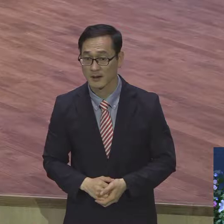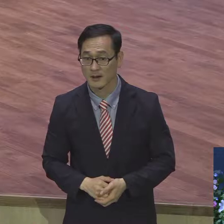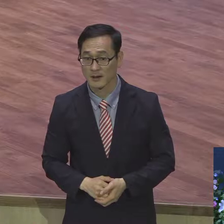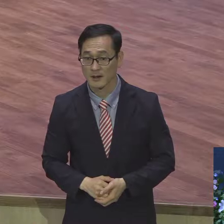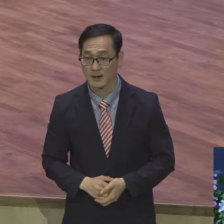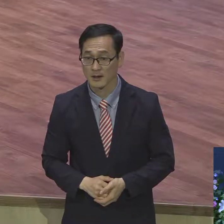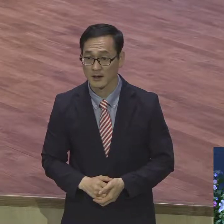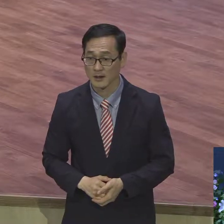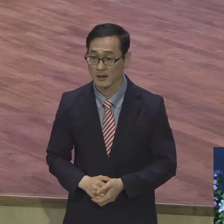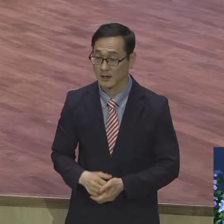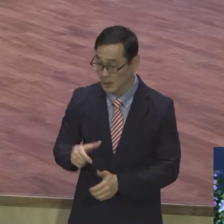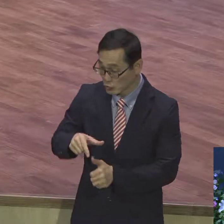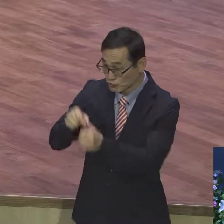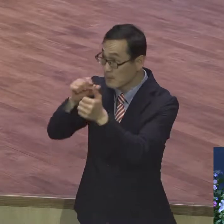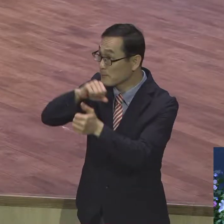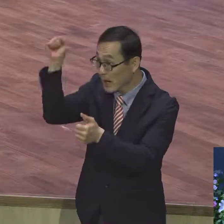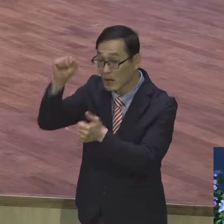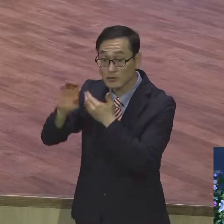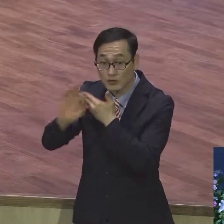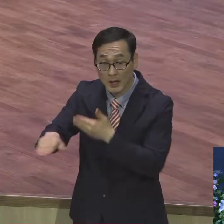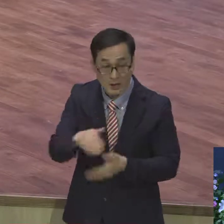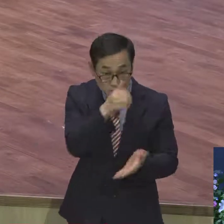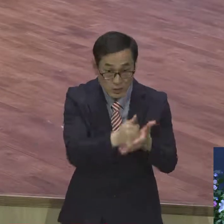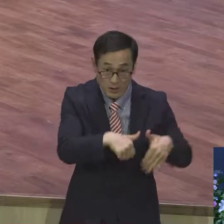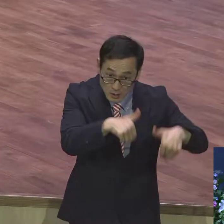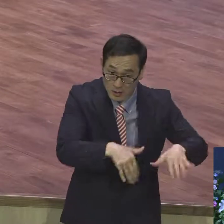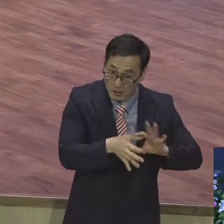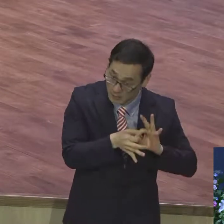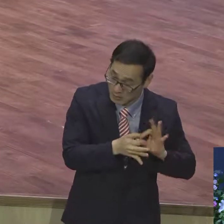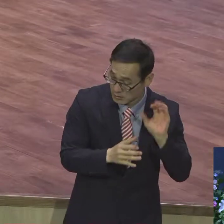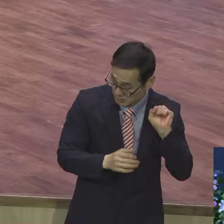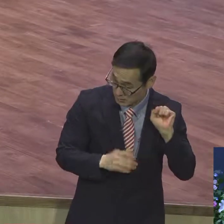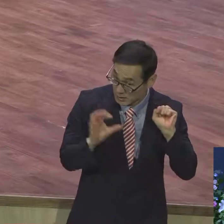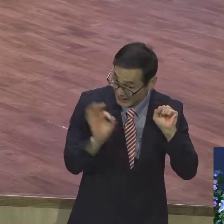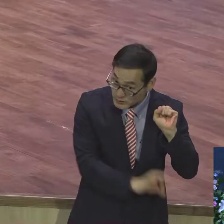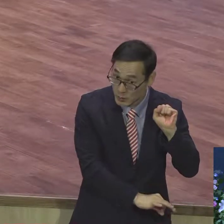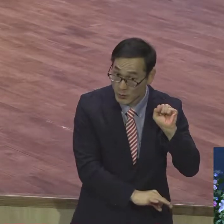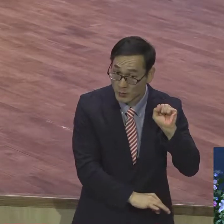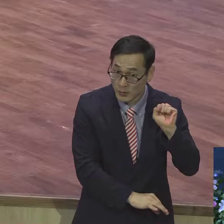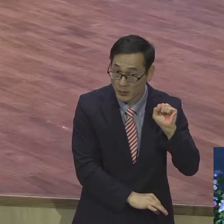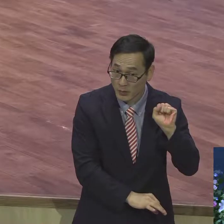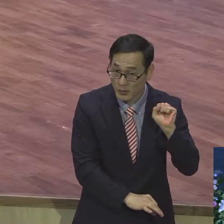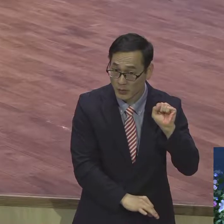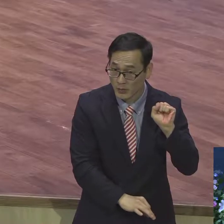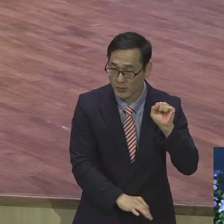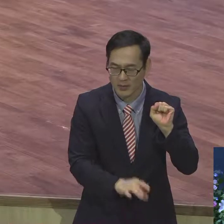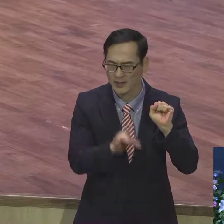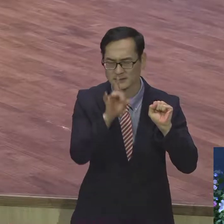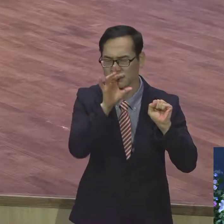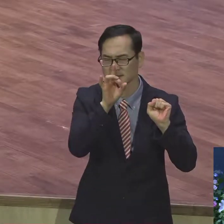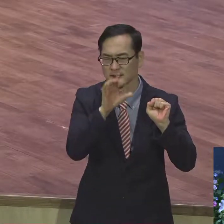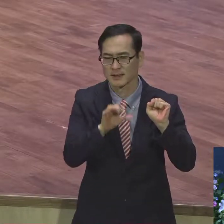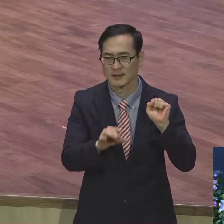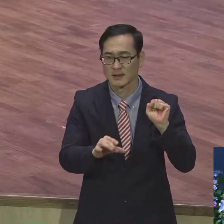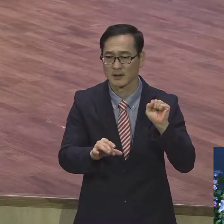지배를 받지 않는 생활. 죄의 지배를 받는 생활을 계속해서는 안 된다. 우리는 이미 근원적으로